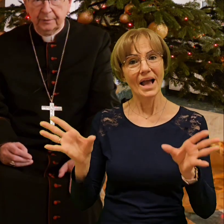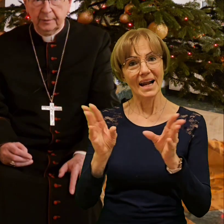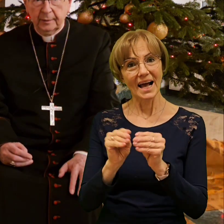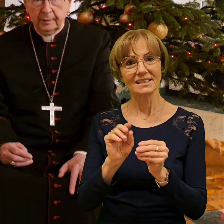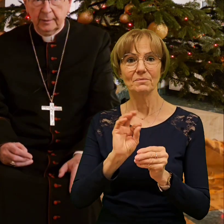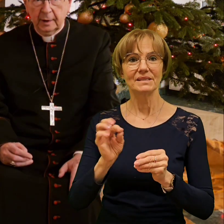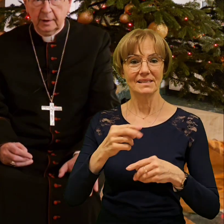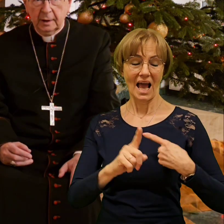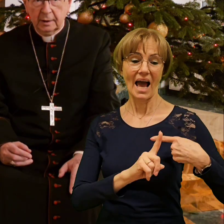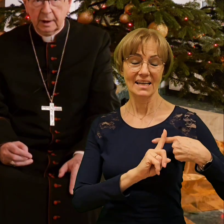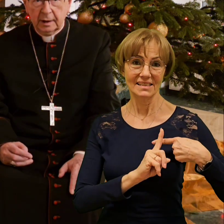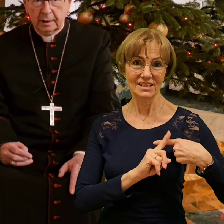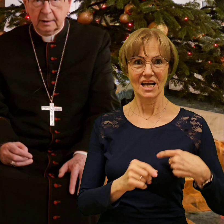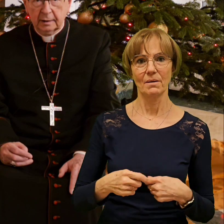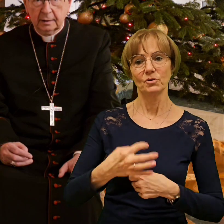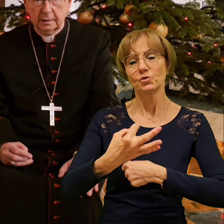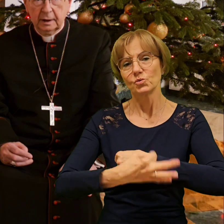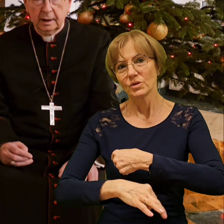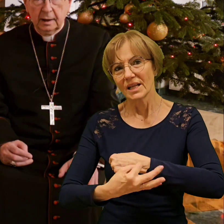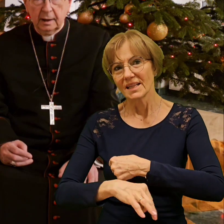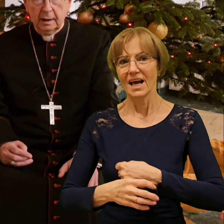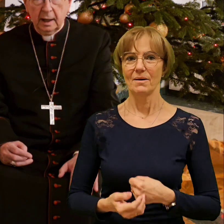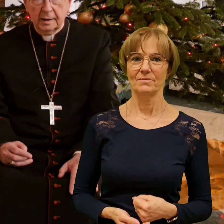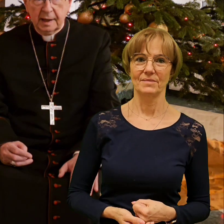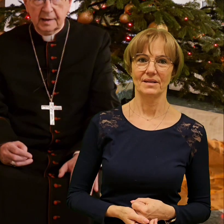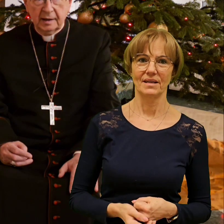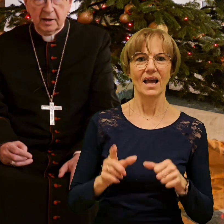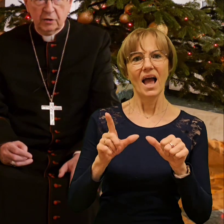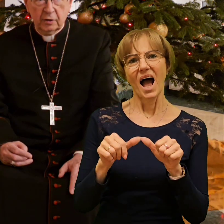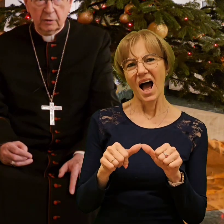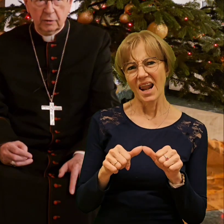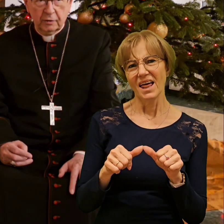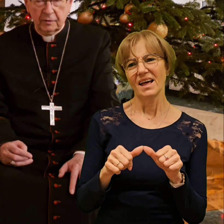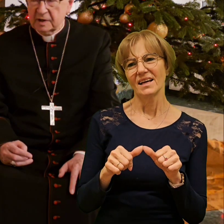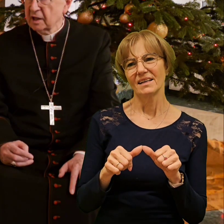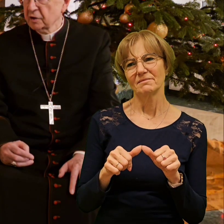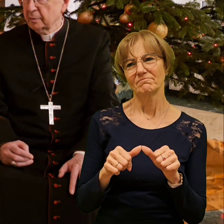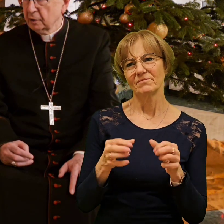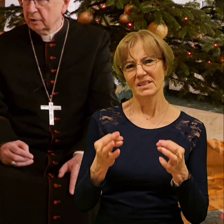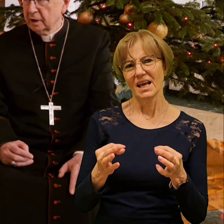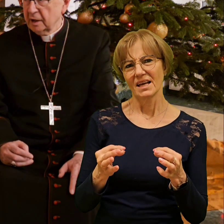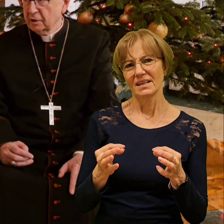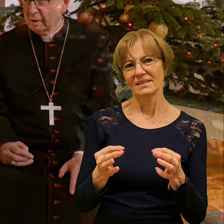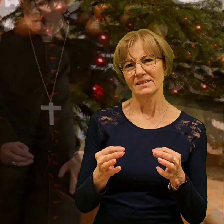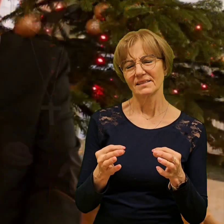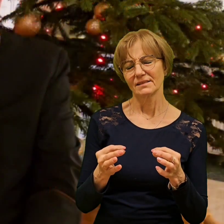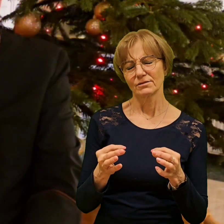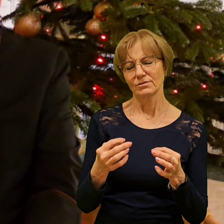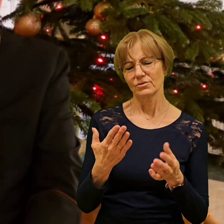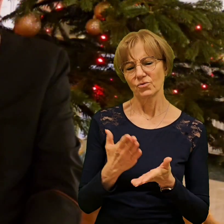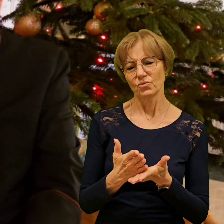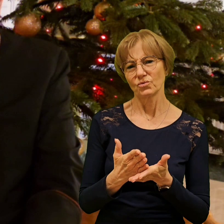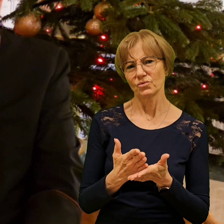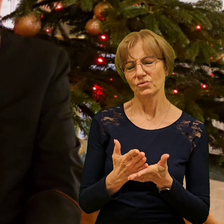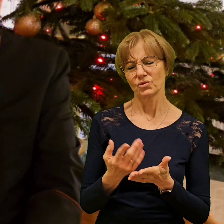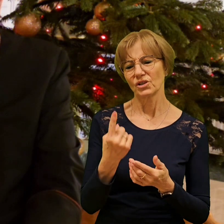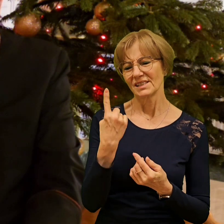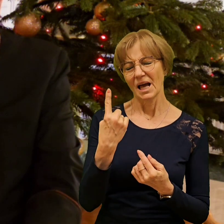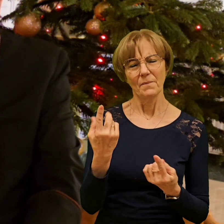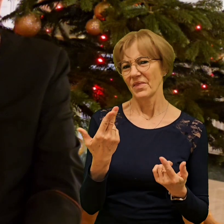No i to tak, ale zasadniczo, już w starszej epoko większej roku. A jaką kolędę lubi